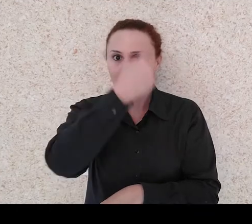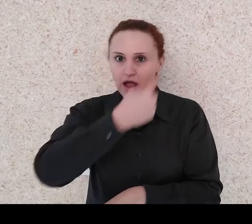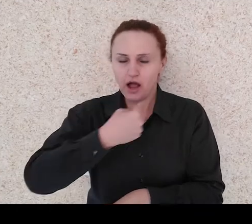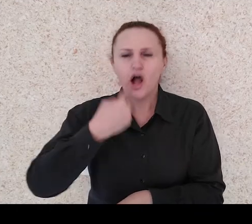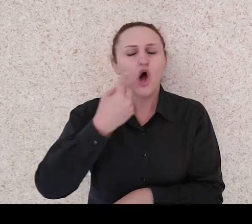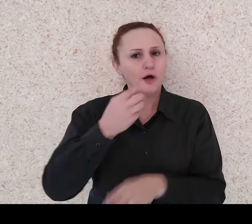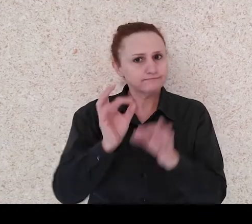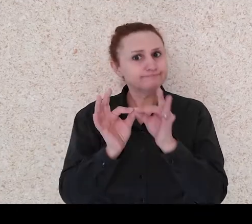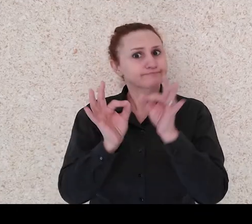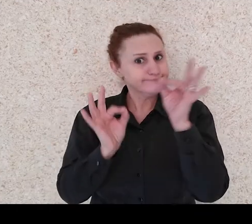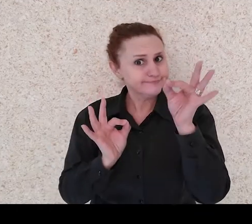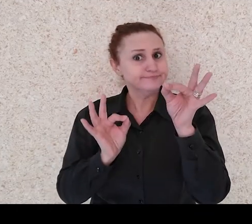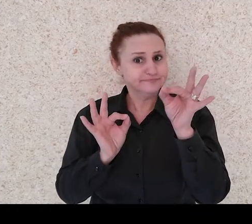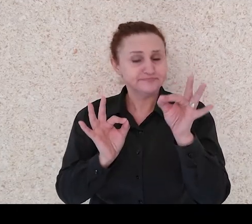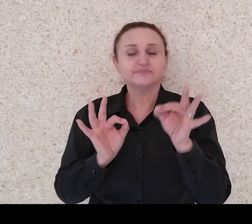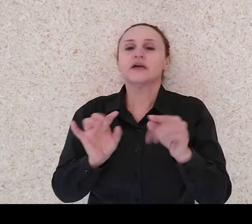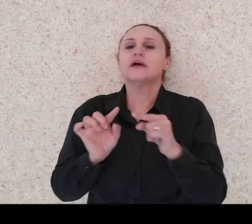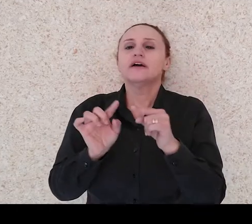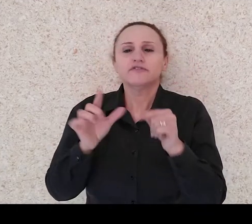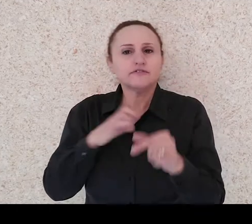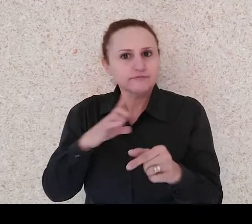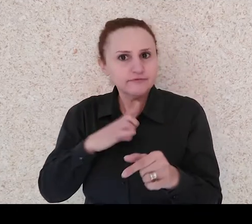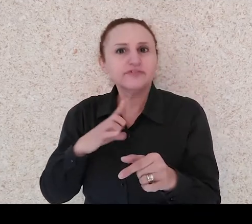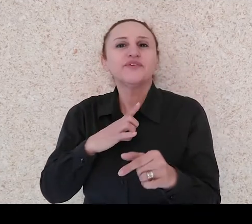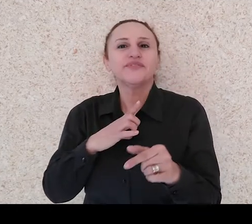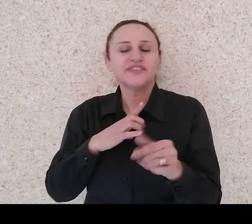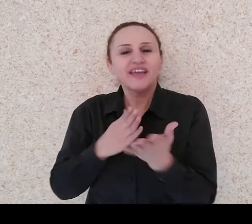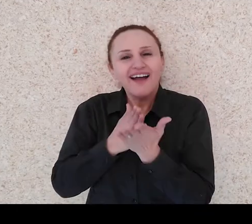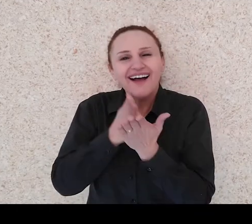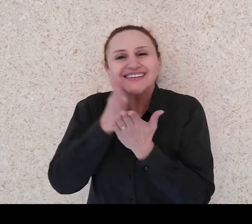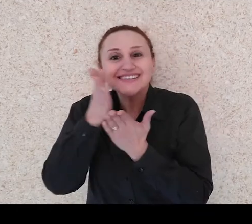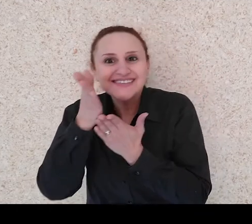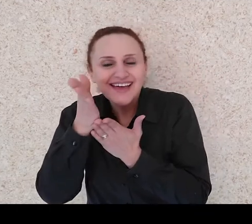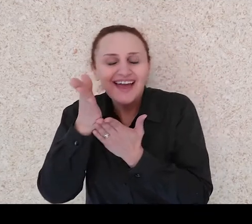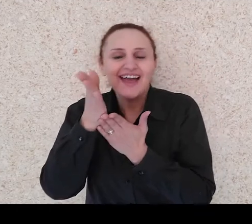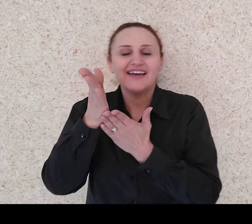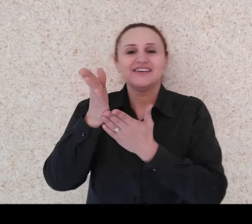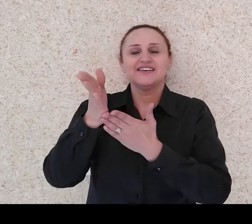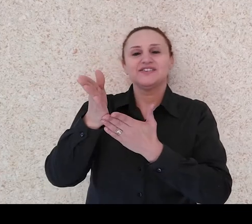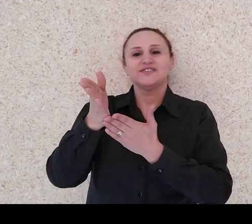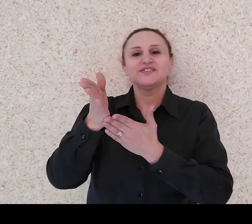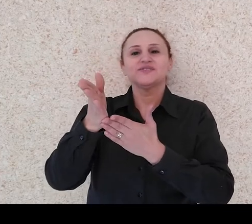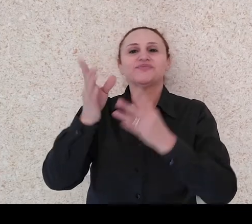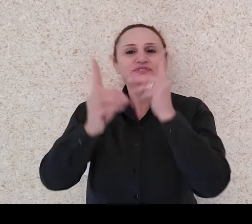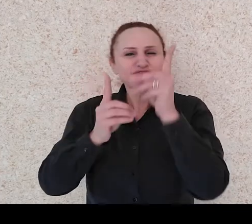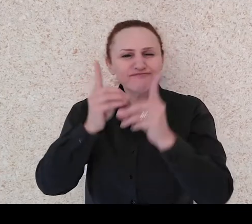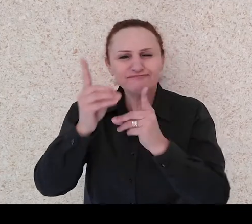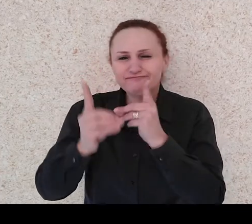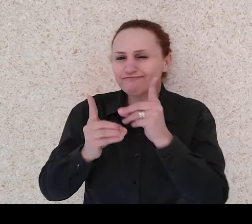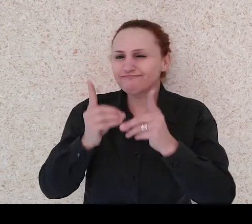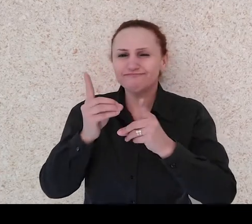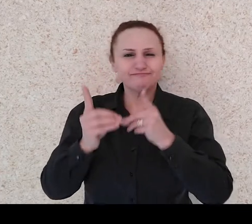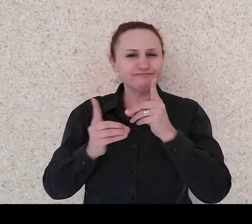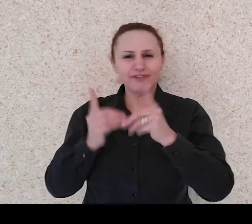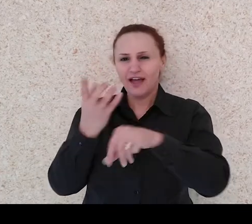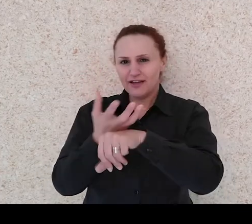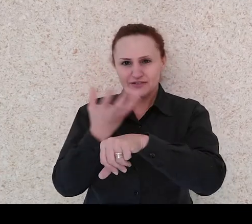Vocês vão ter acesso ao livro didático da disciplina, prestem atenção às questões históricas que serão abordadas